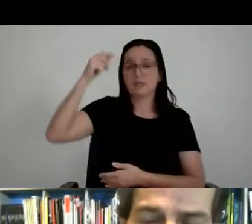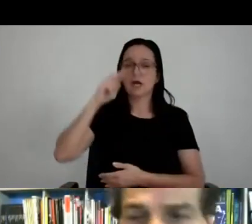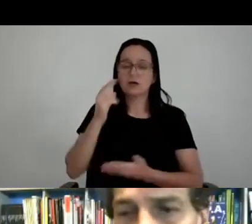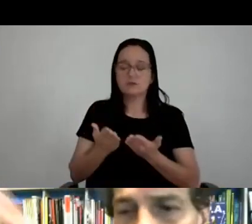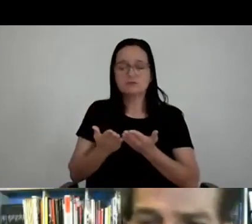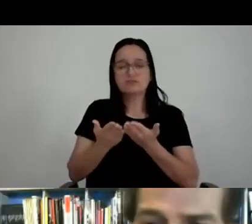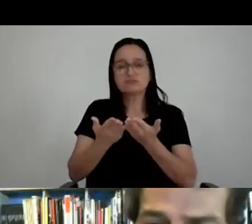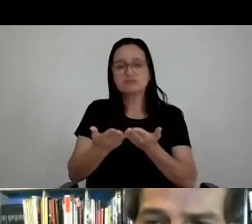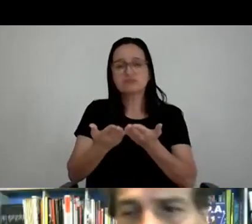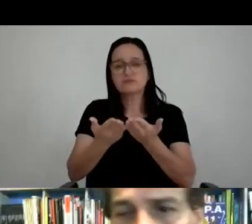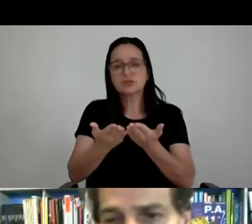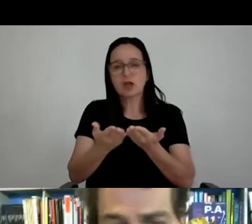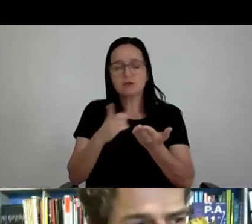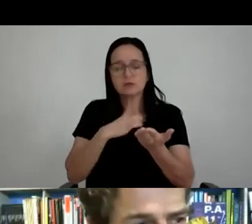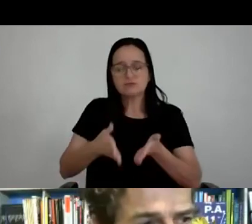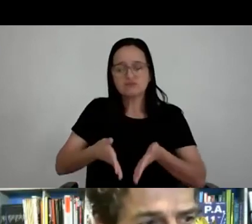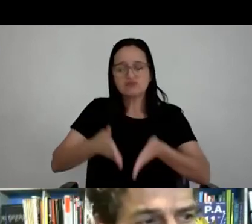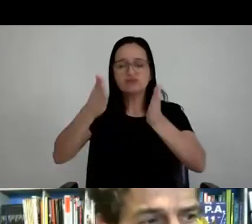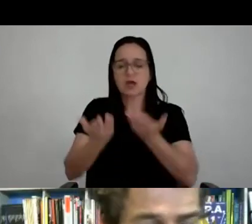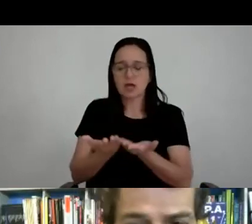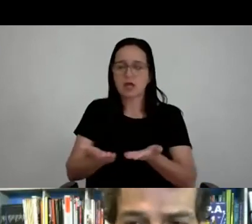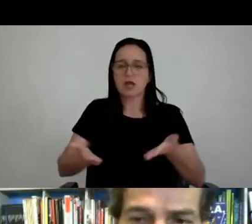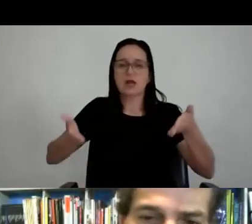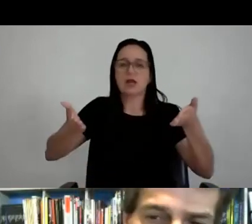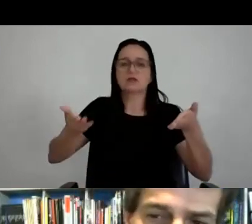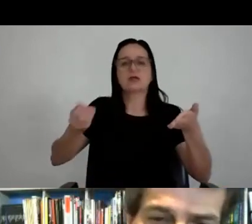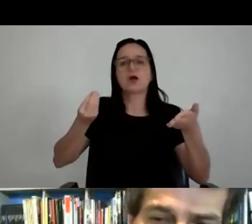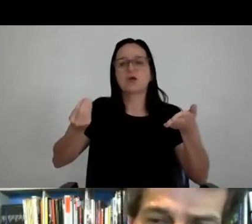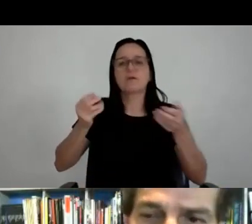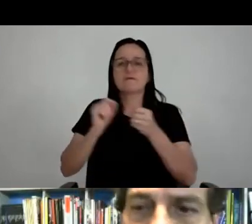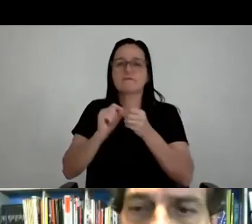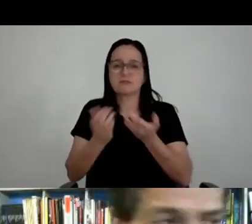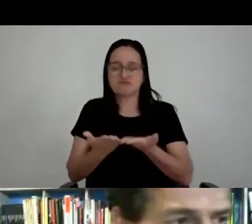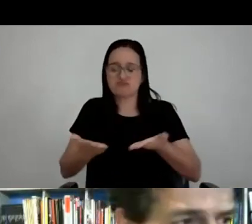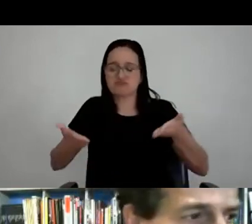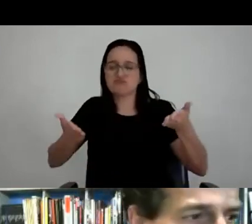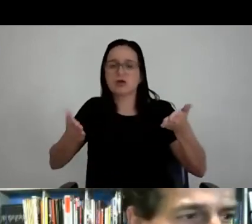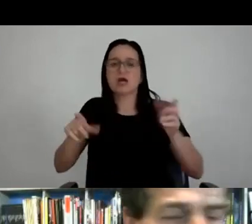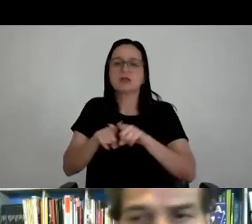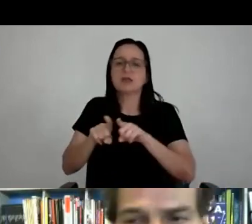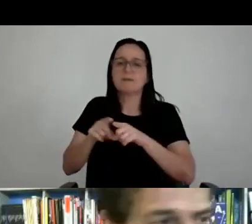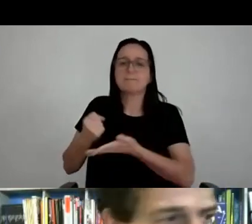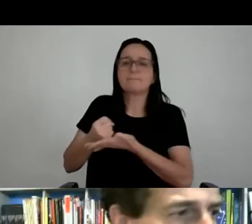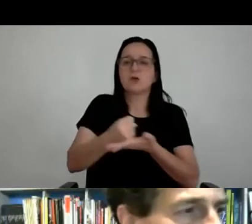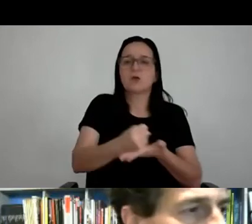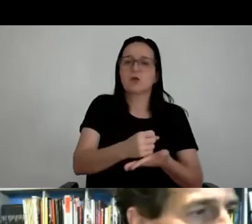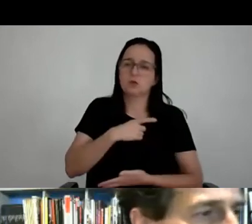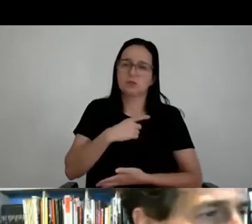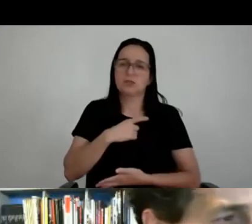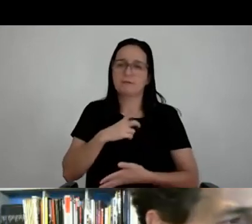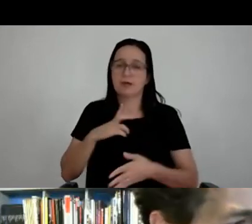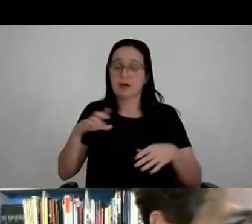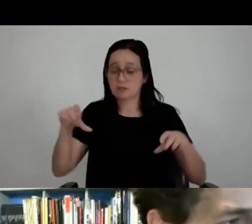que fabricar, chamamos o engenho naval, vamos fabricar umas balsas laterais de apoio, mas nessas de apoio não pode ter ninguém em cima, como é que a gente faz isso?